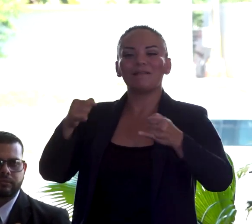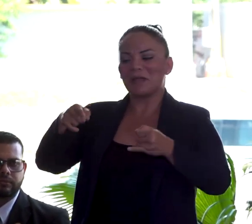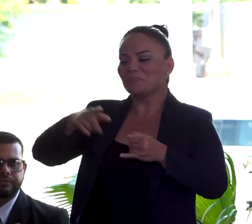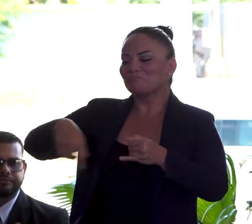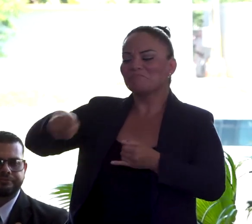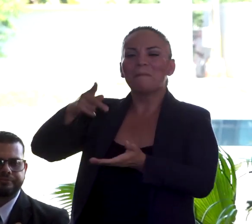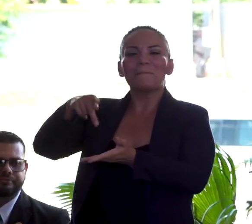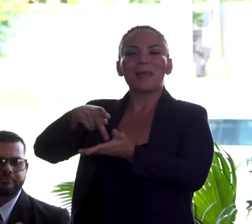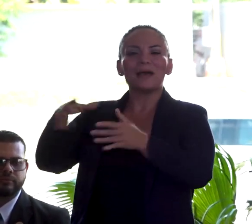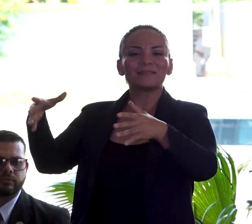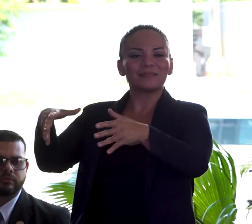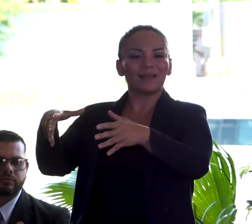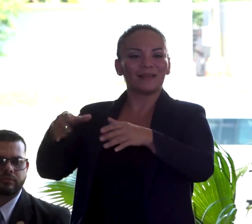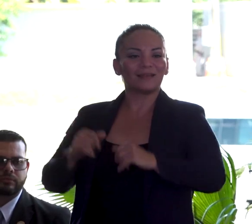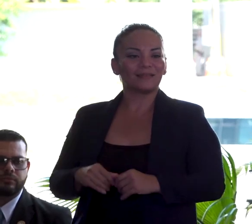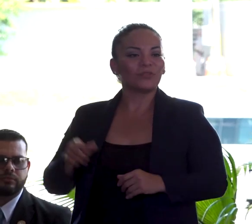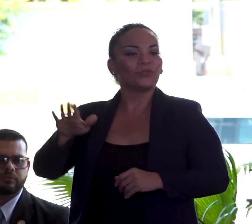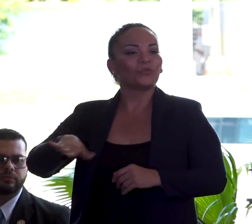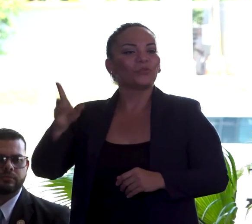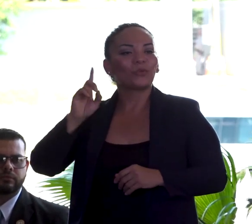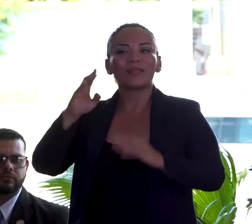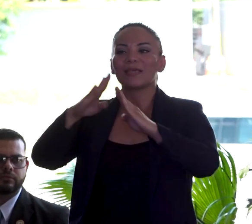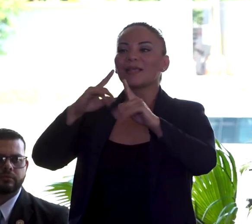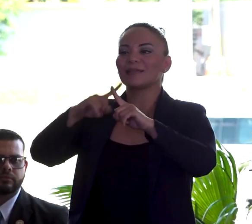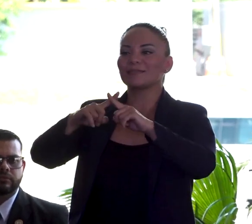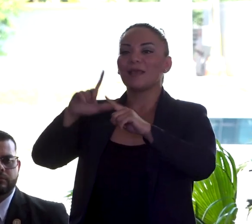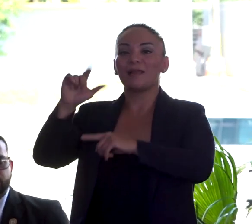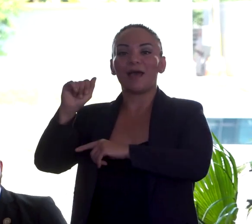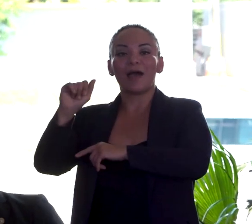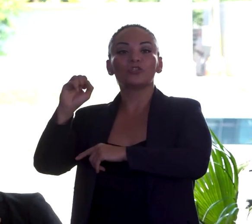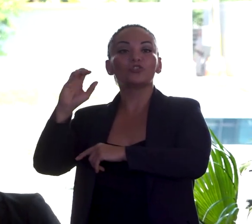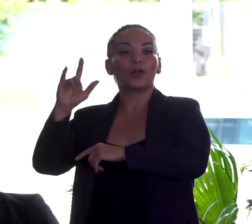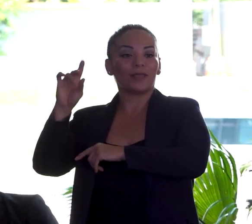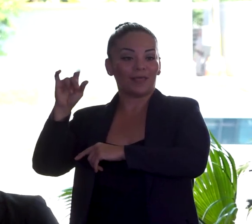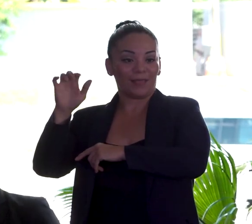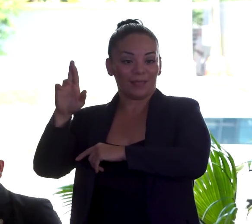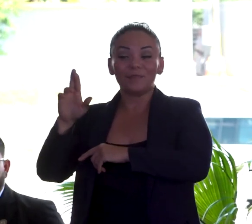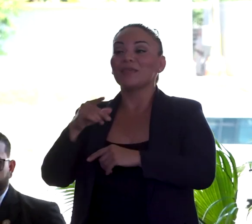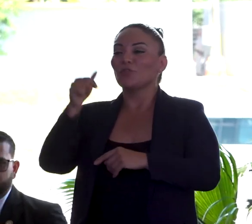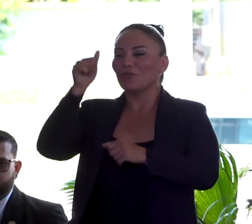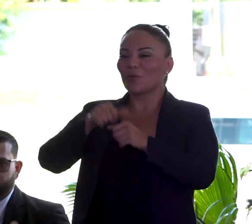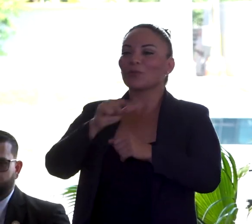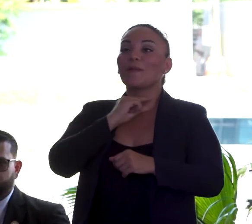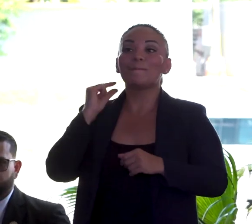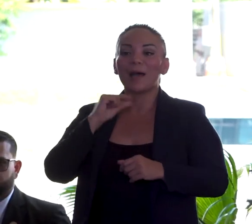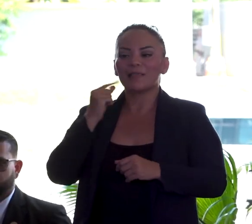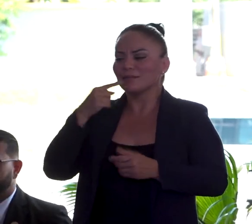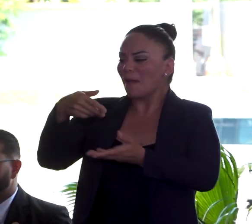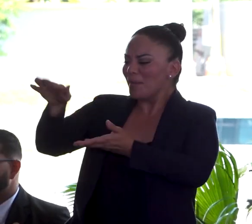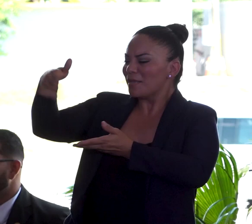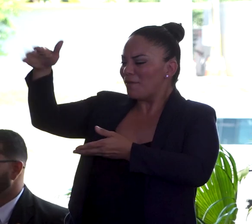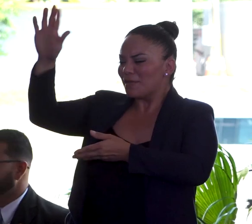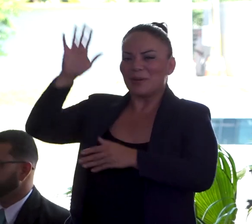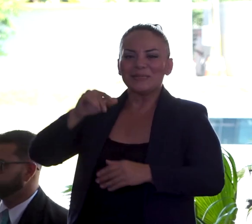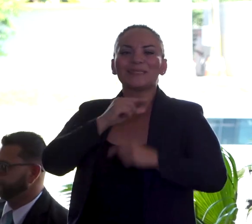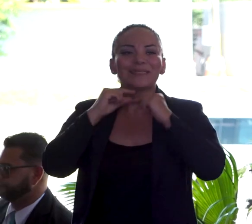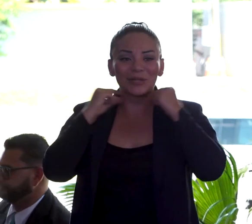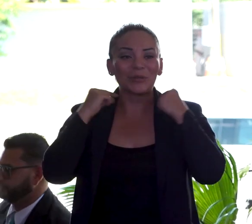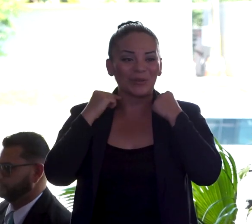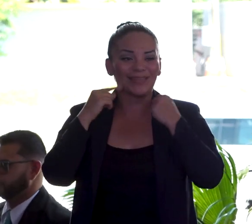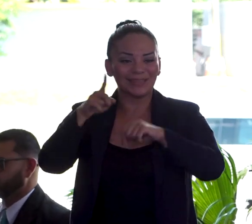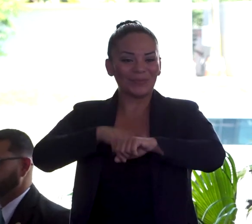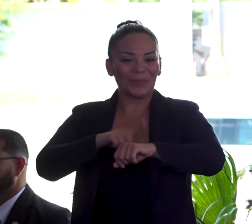de la Iglesia de la Soledad y el padre venía a corrernos a cada rato. Pero igual